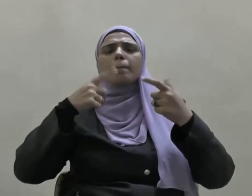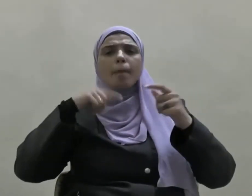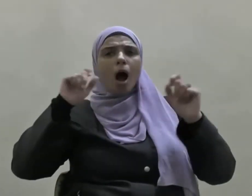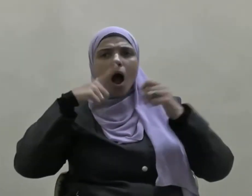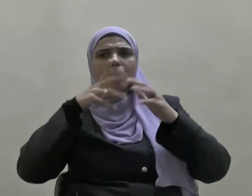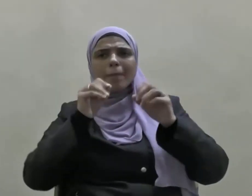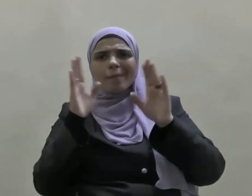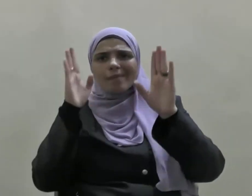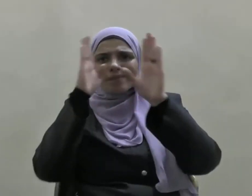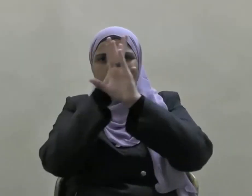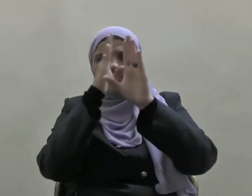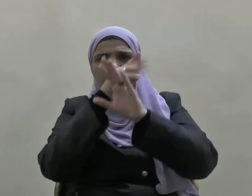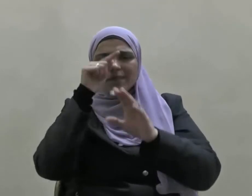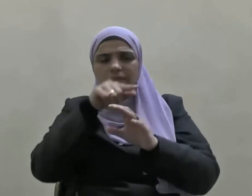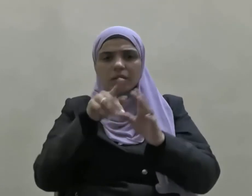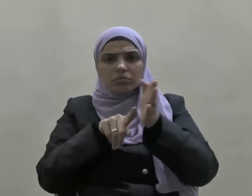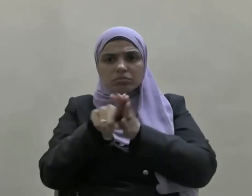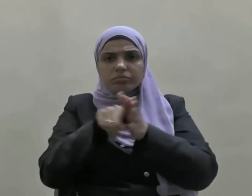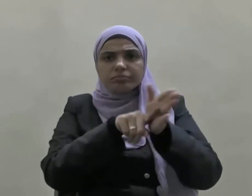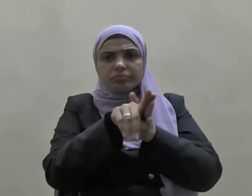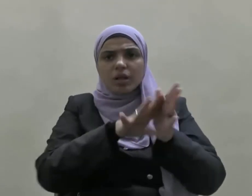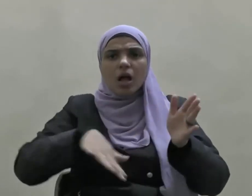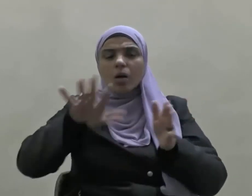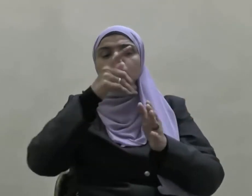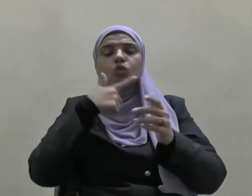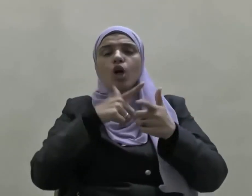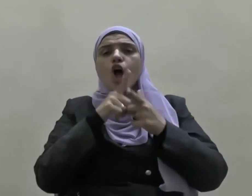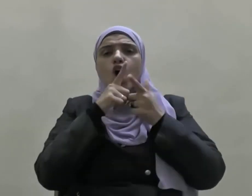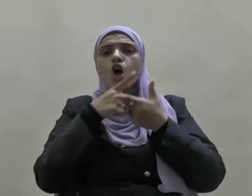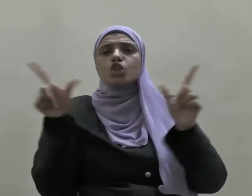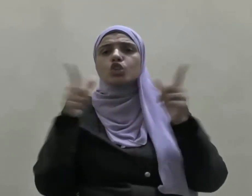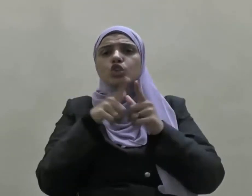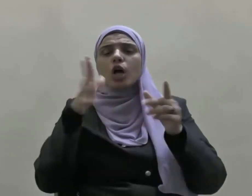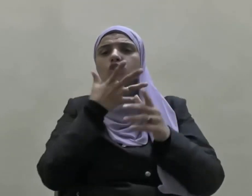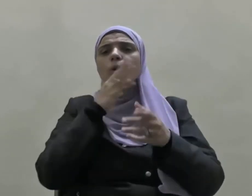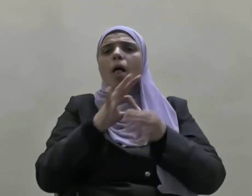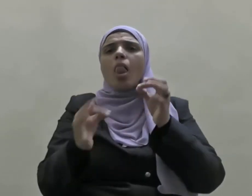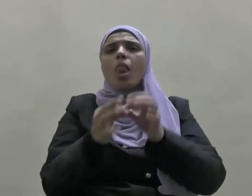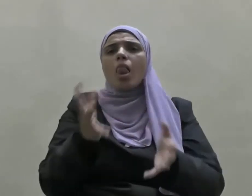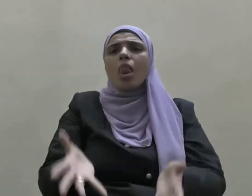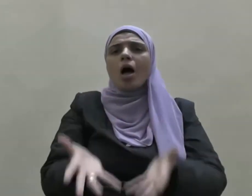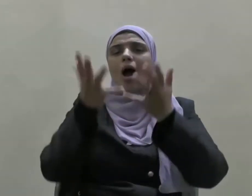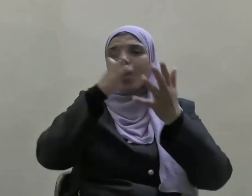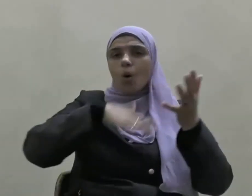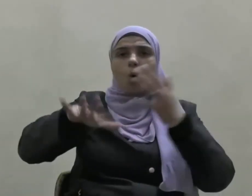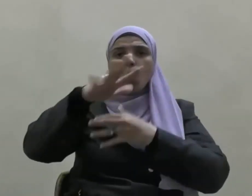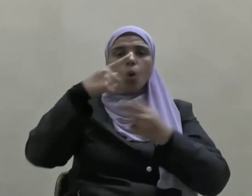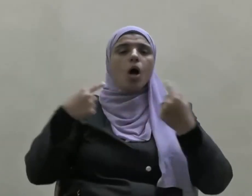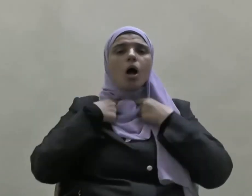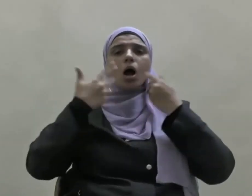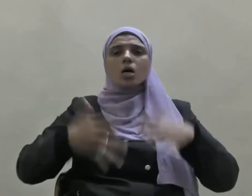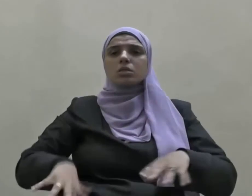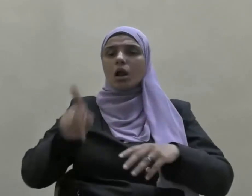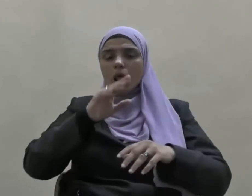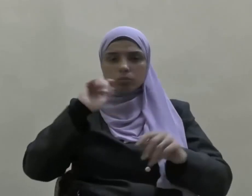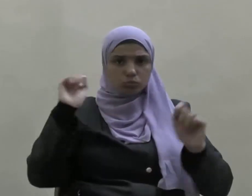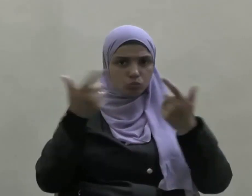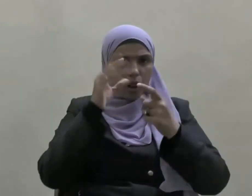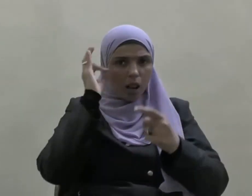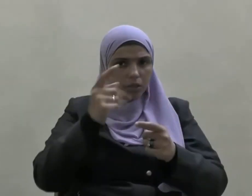ضروس تحاك لنا والشائعات وقودها فيجب أن نتحقق